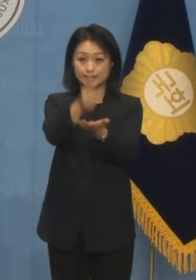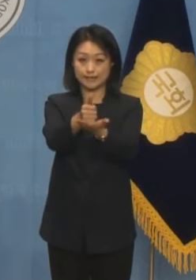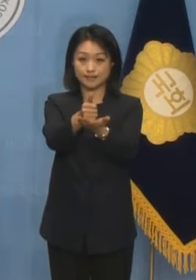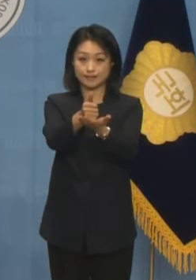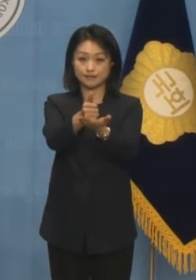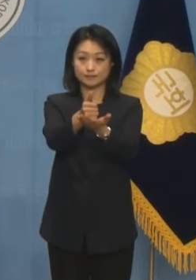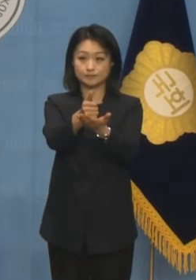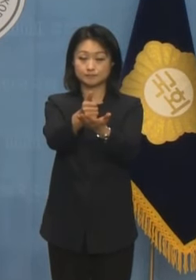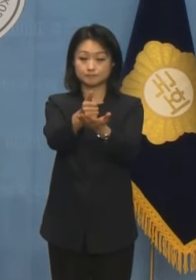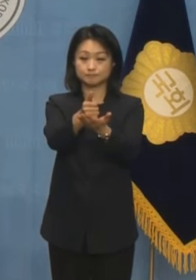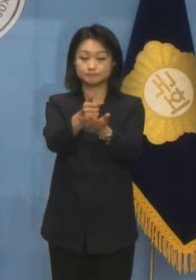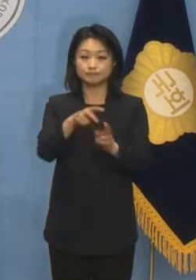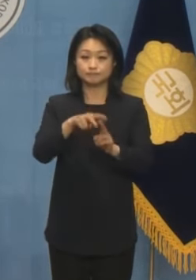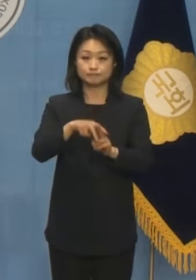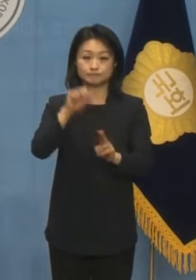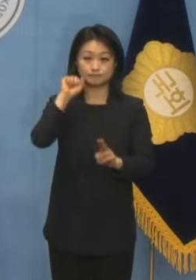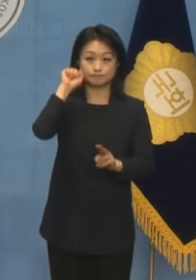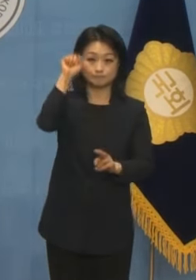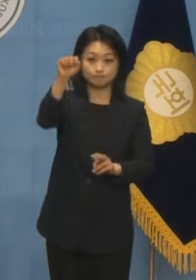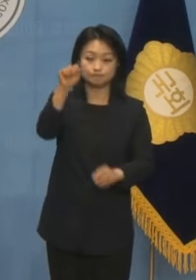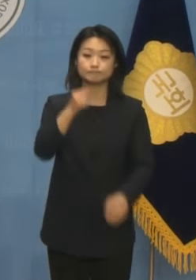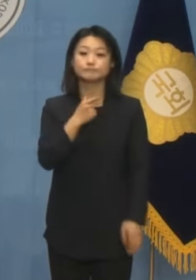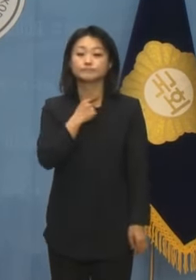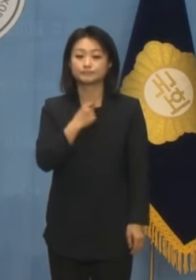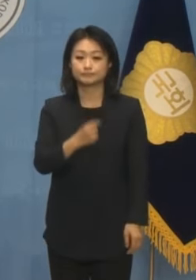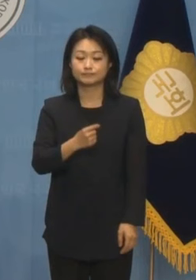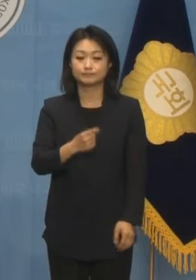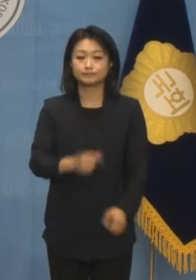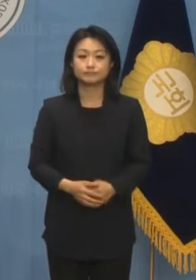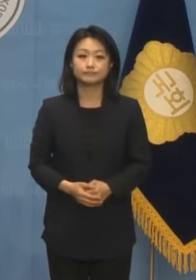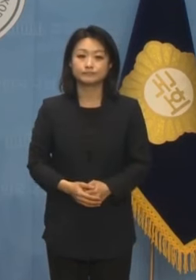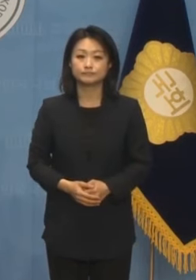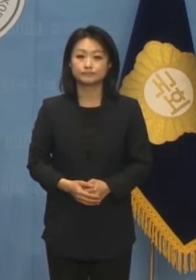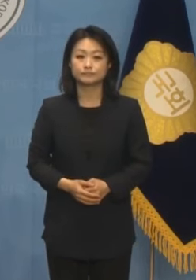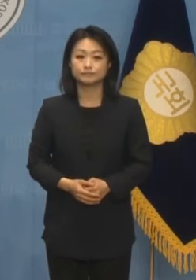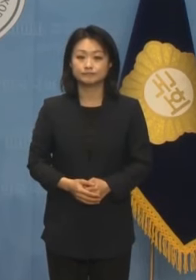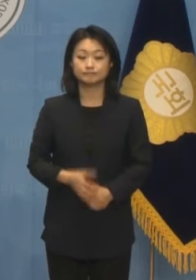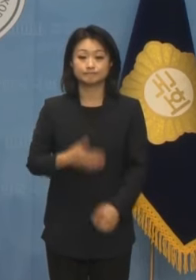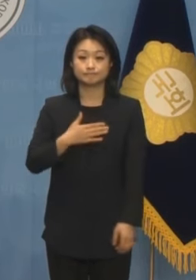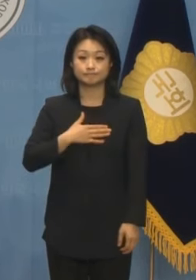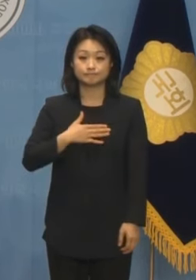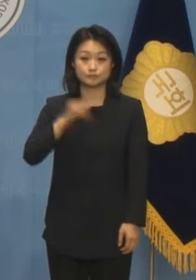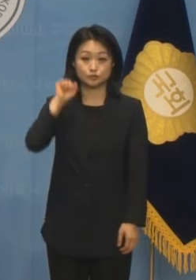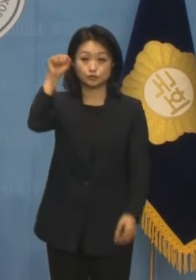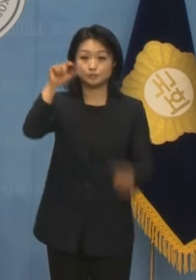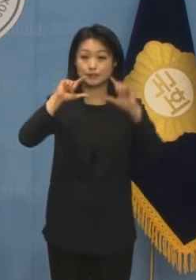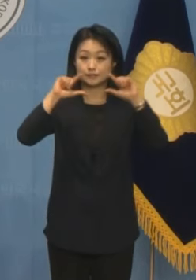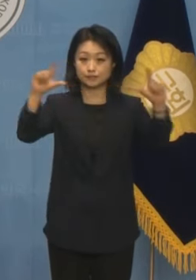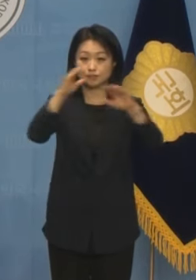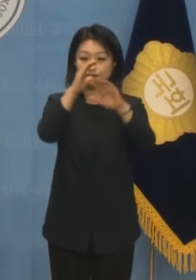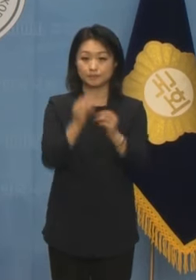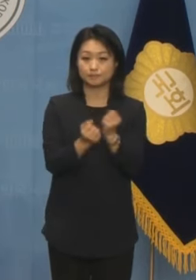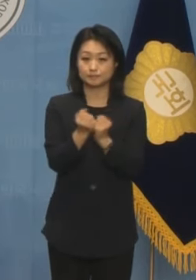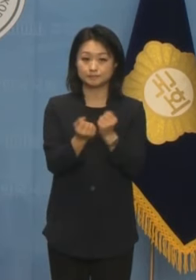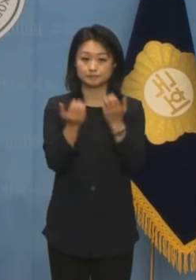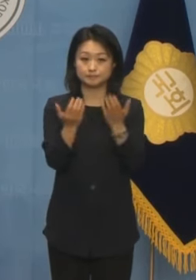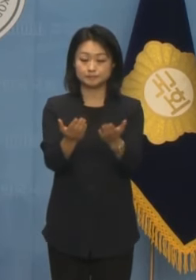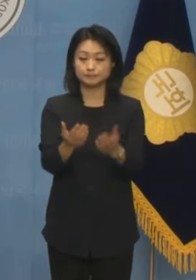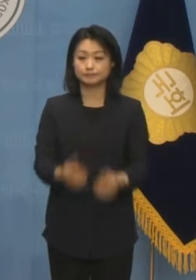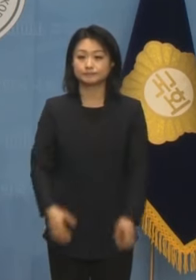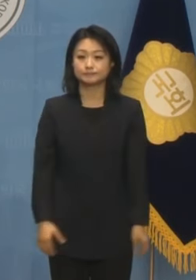위한 당내 선거에 출마합니다. 출마 선언문을 읽겠습니다. 여러분,